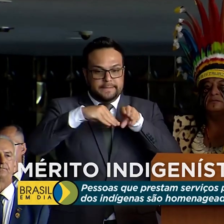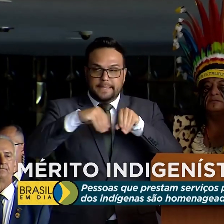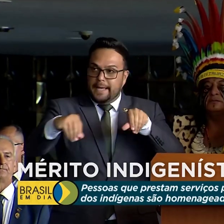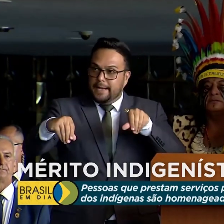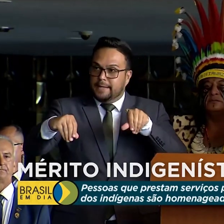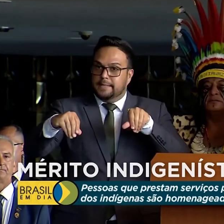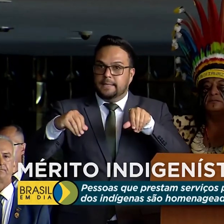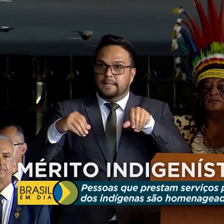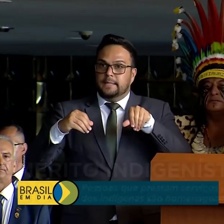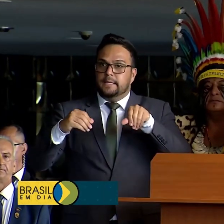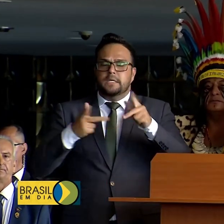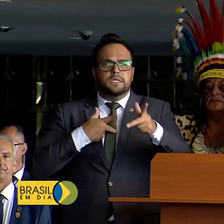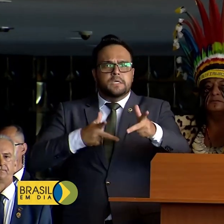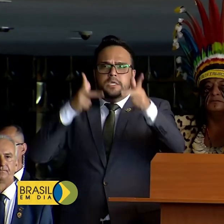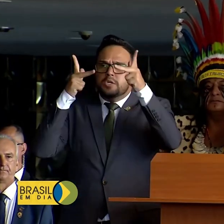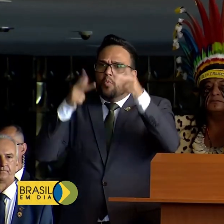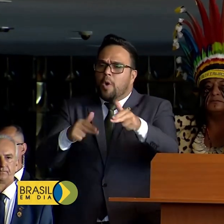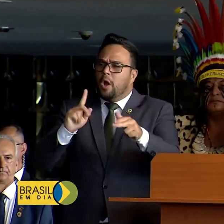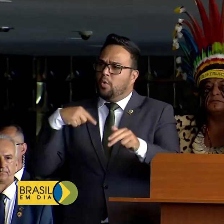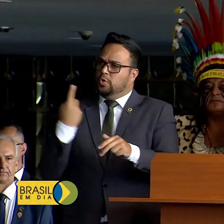fazemos na nossa.